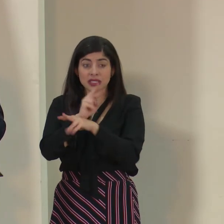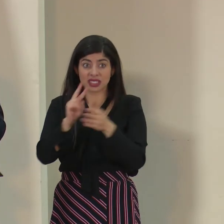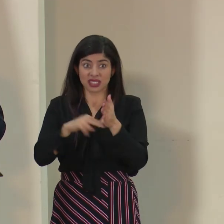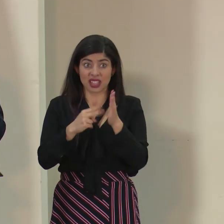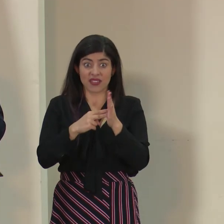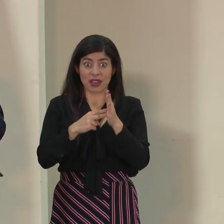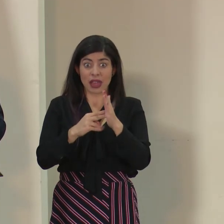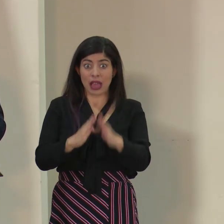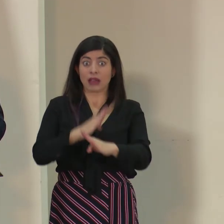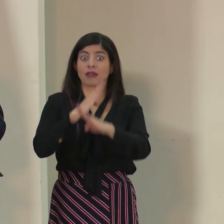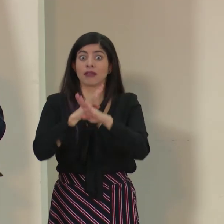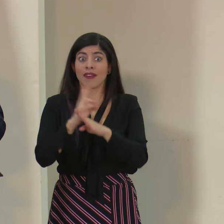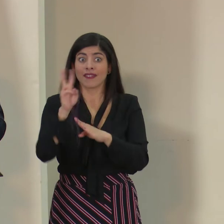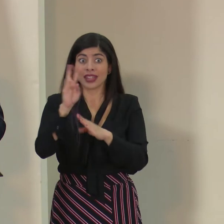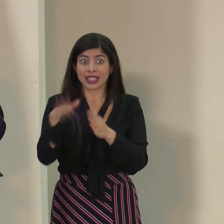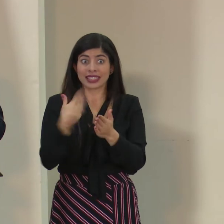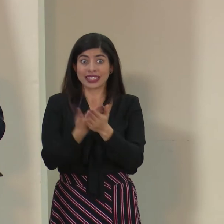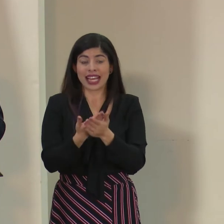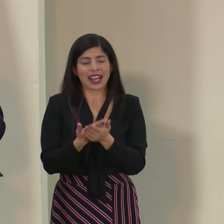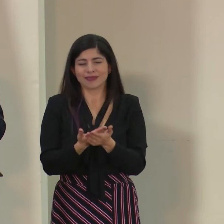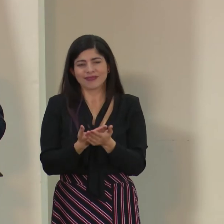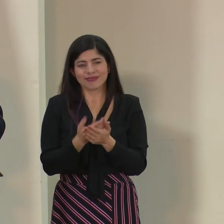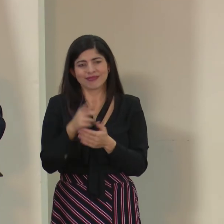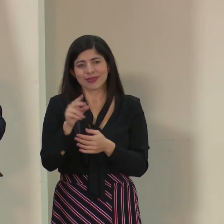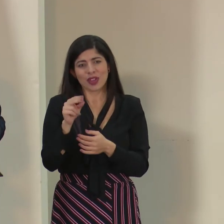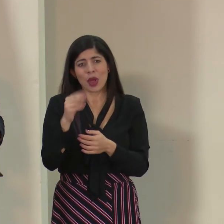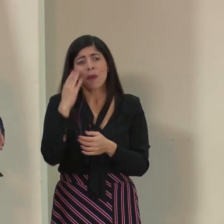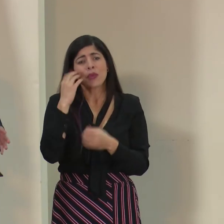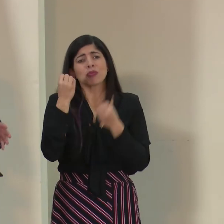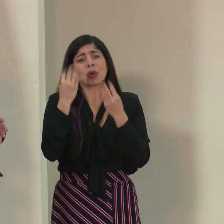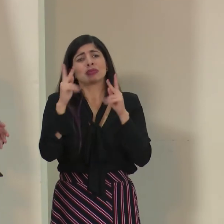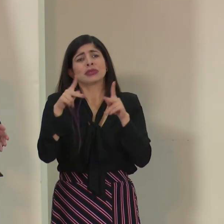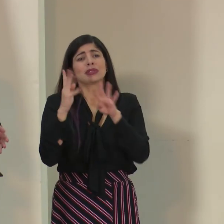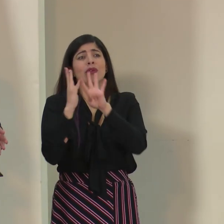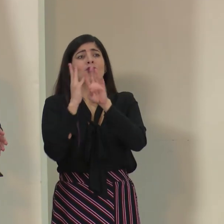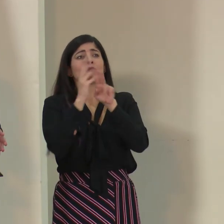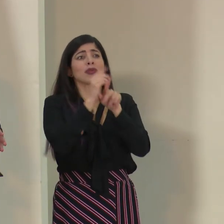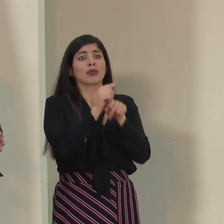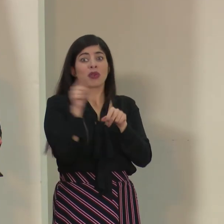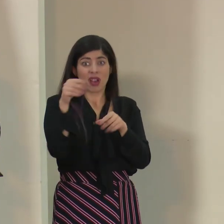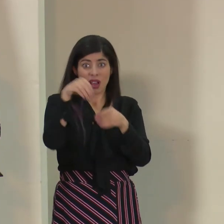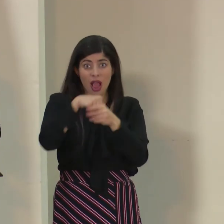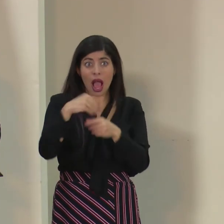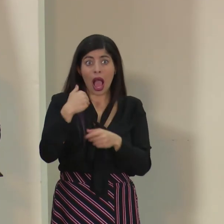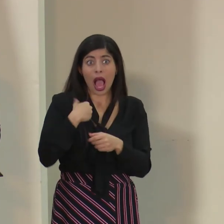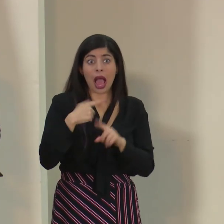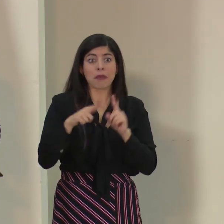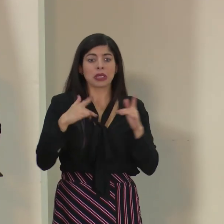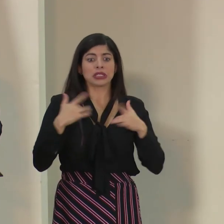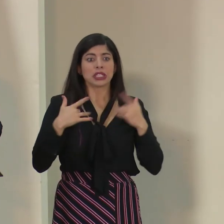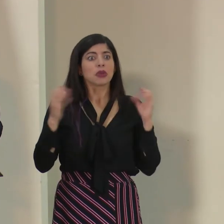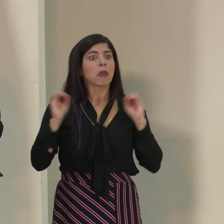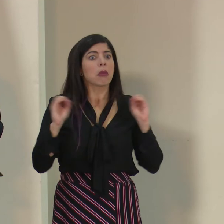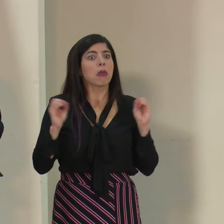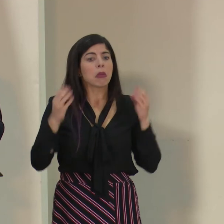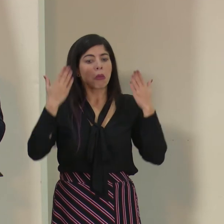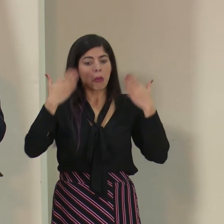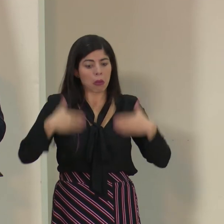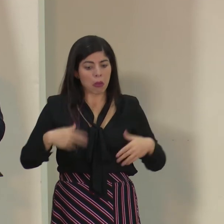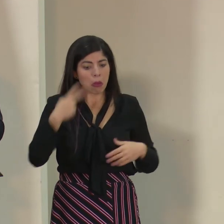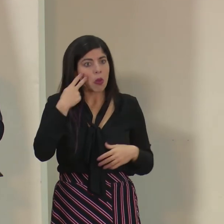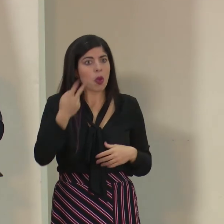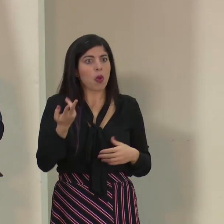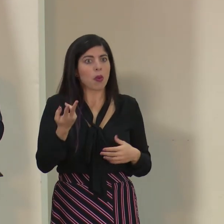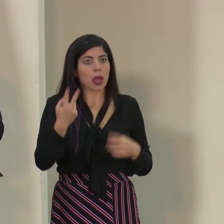impedir que el virus llegue. O eso no es para impedirlo porque pueden pasar muchas personas asintomáticas que no se van a detectar en los puestos de entrada.